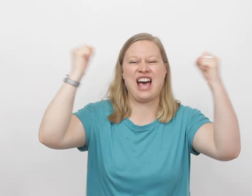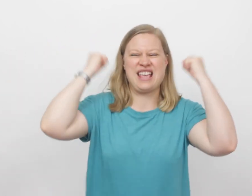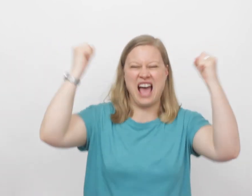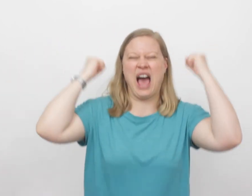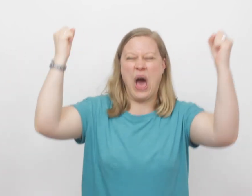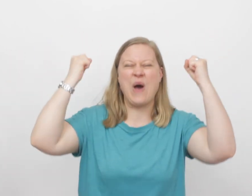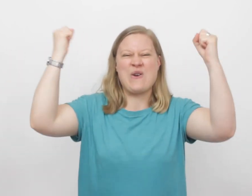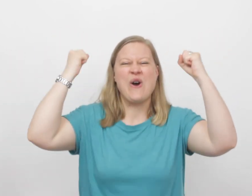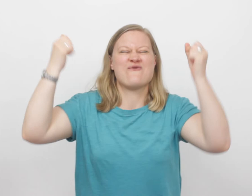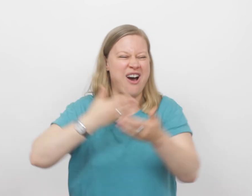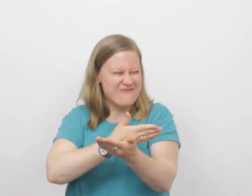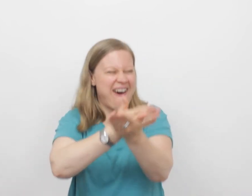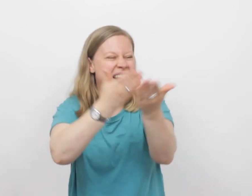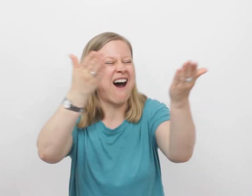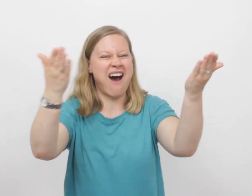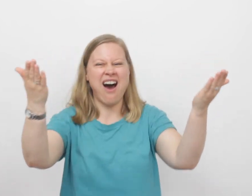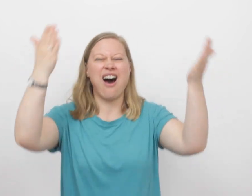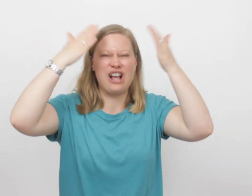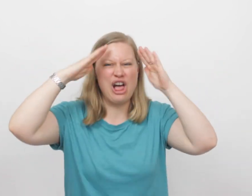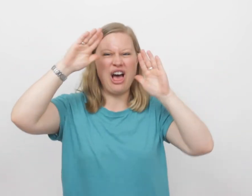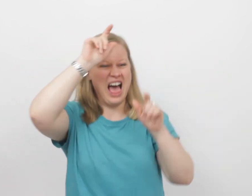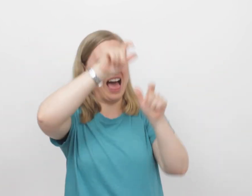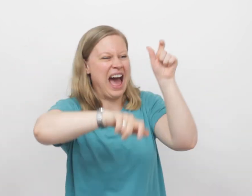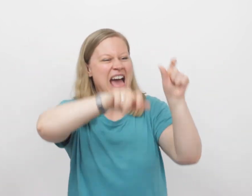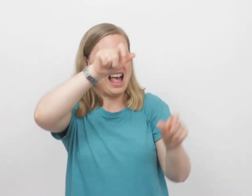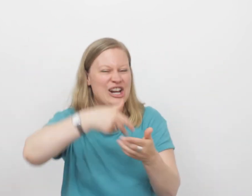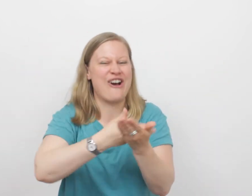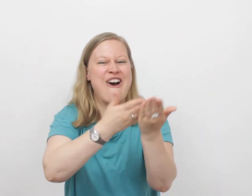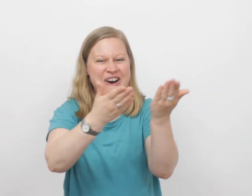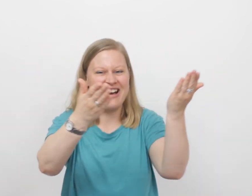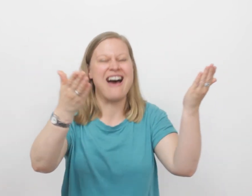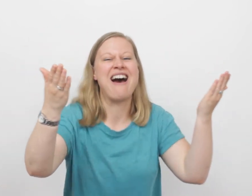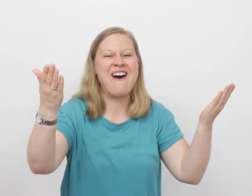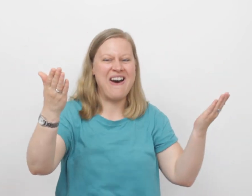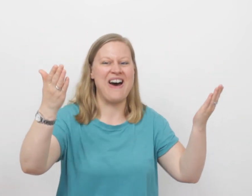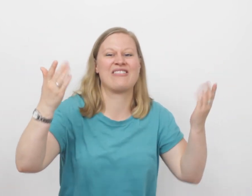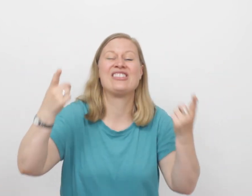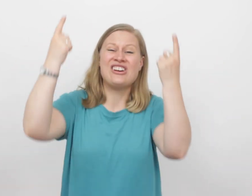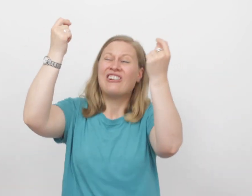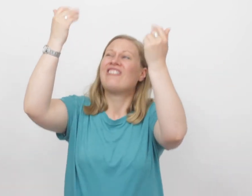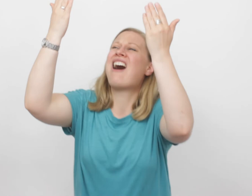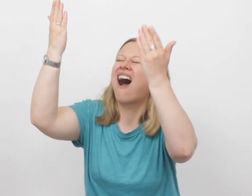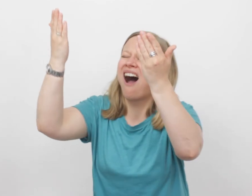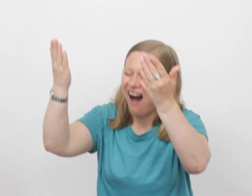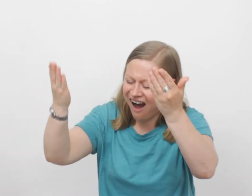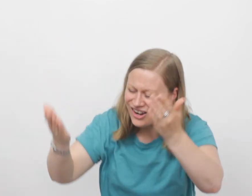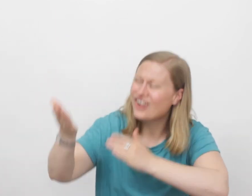gelang Van alle heiligen Wat de